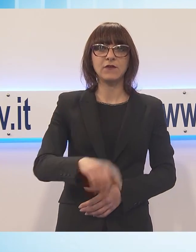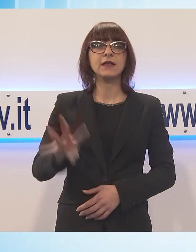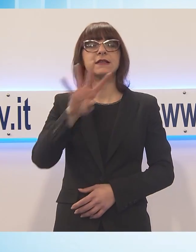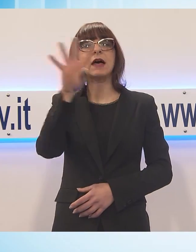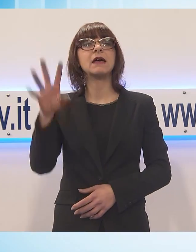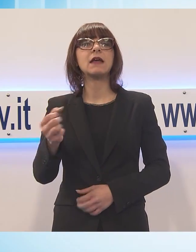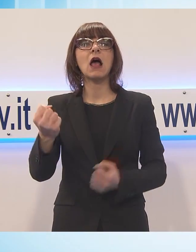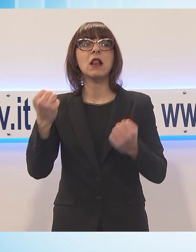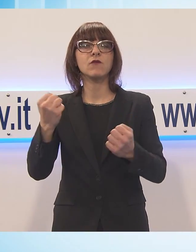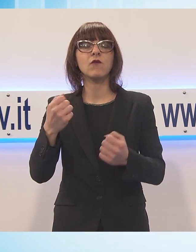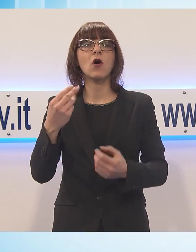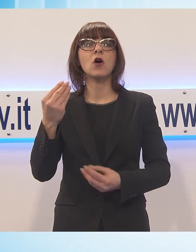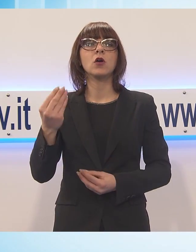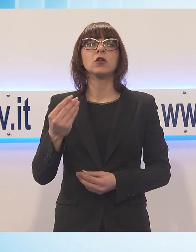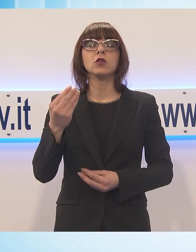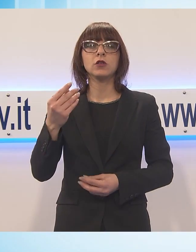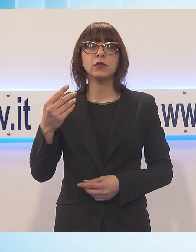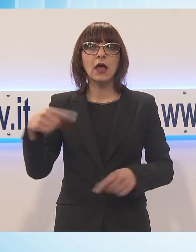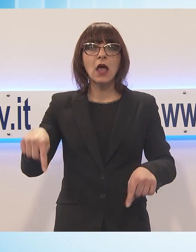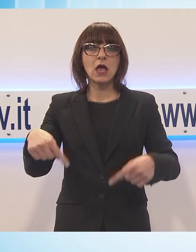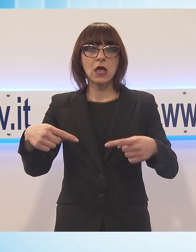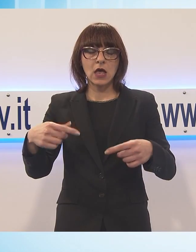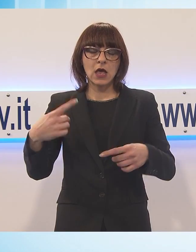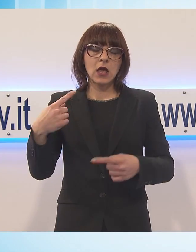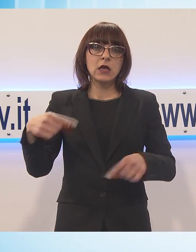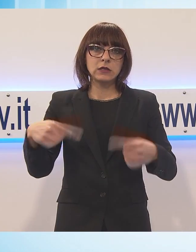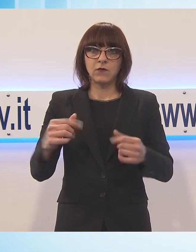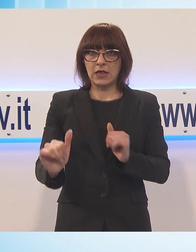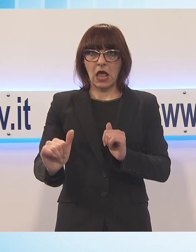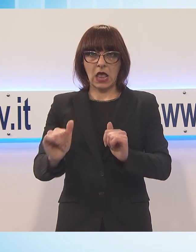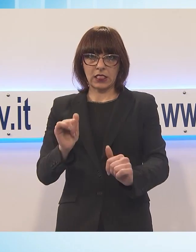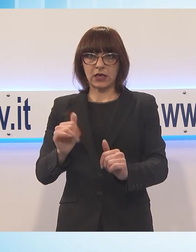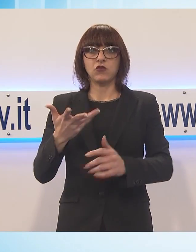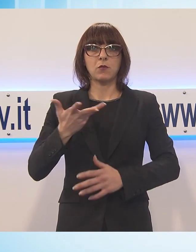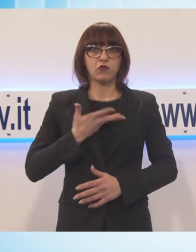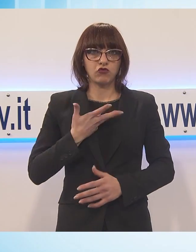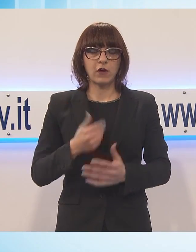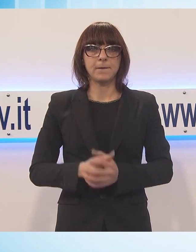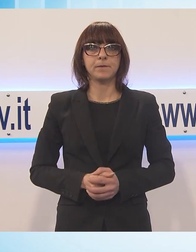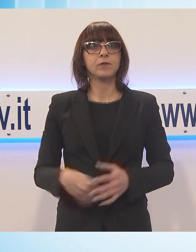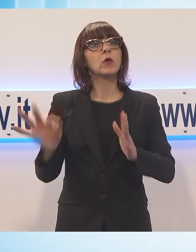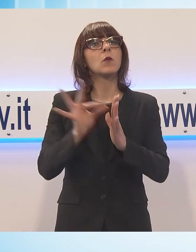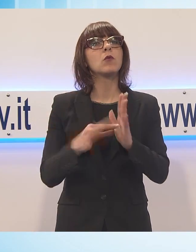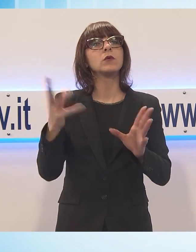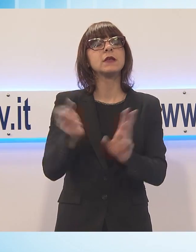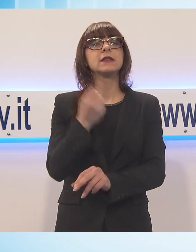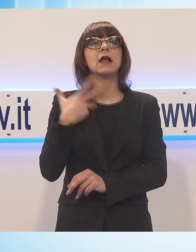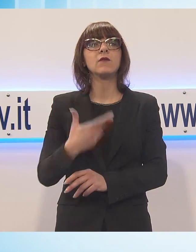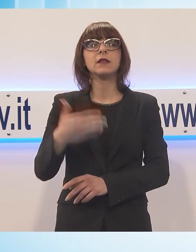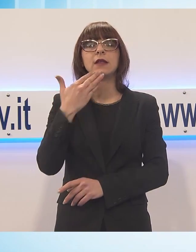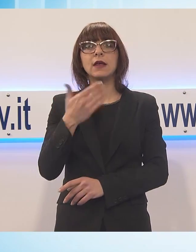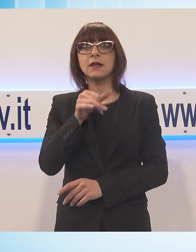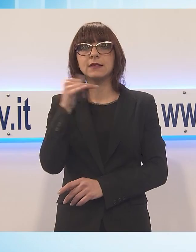anticipo e Verdeazzurri ospitano la Toscandicci in una gara assolutamente da vincere, punti salvezza per i Norazzurri a San Gimignano,